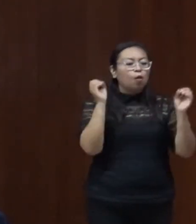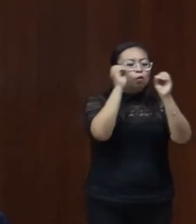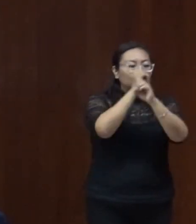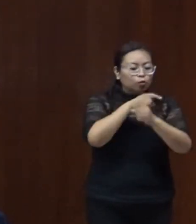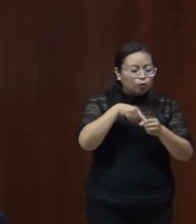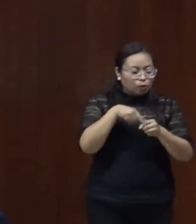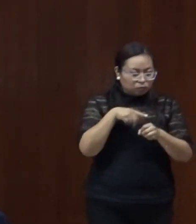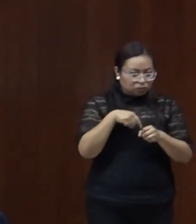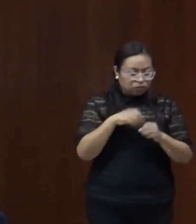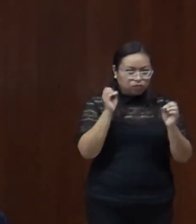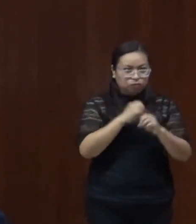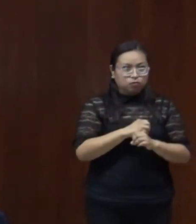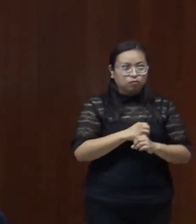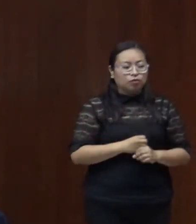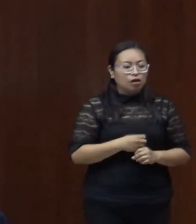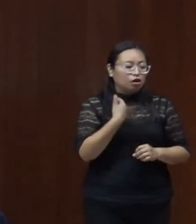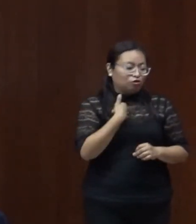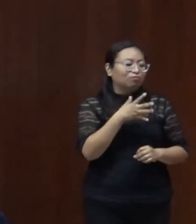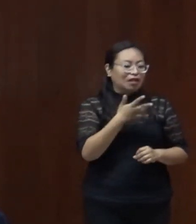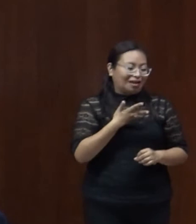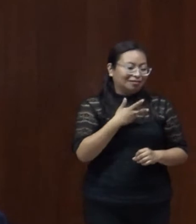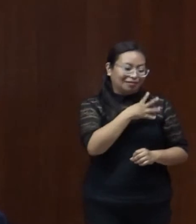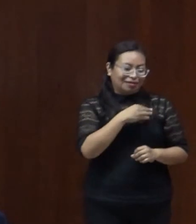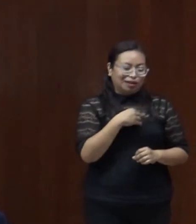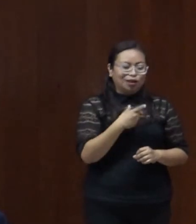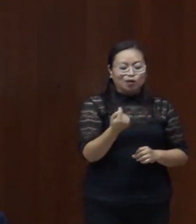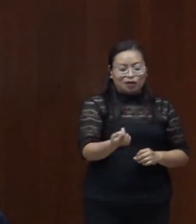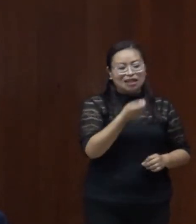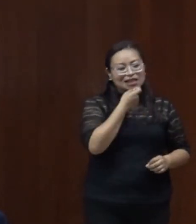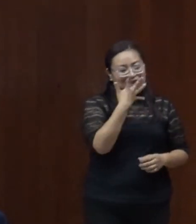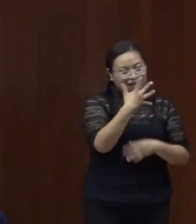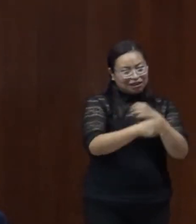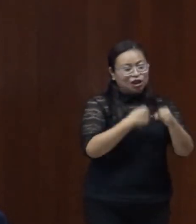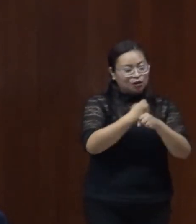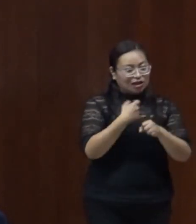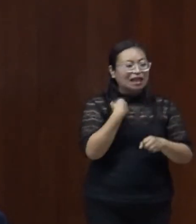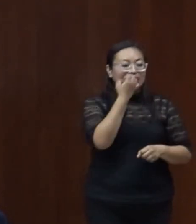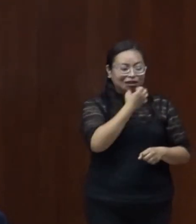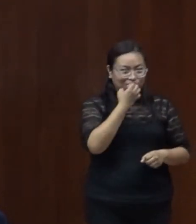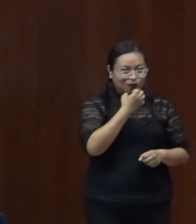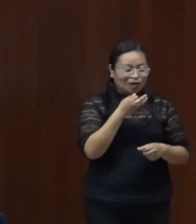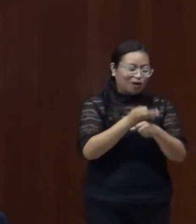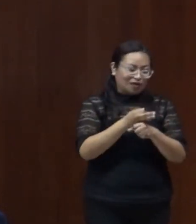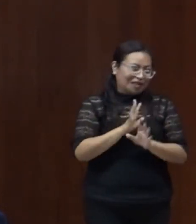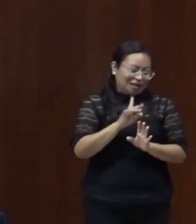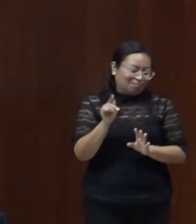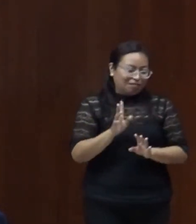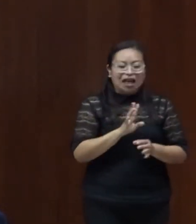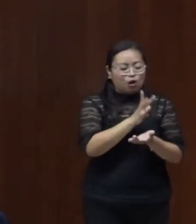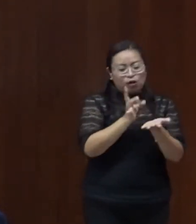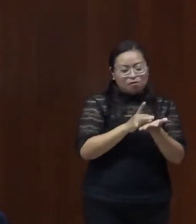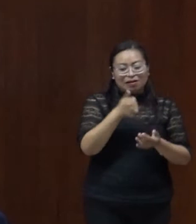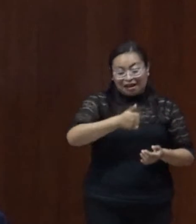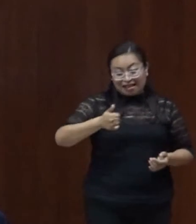oscuro y pues soy mamá de un niño de 5 años que está ahorita en la escuela. Bueno, eso sería el ejercicio que